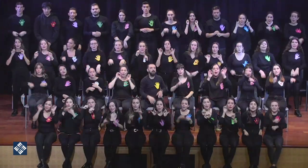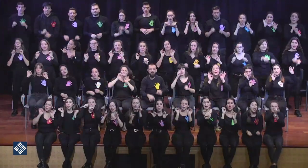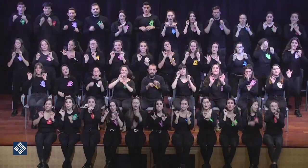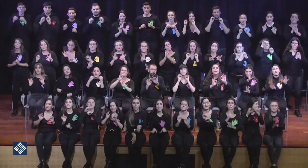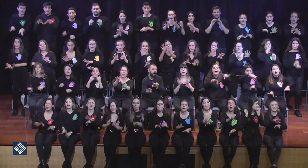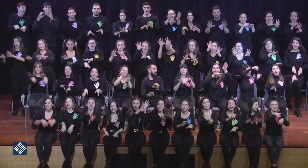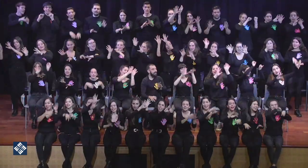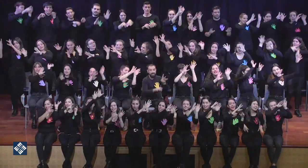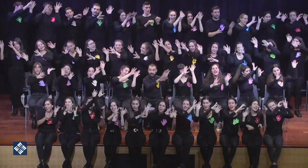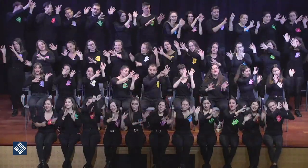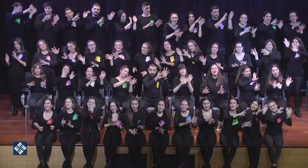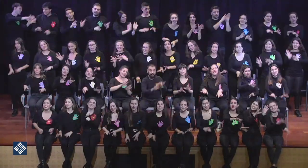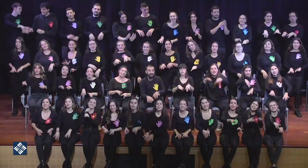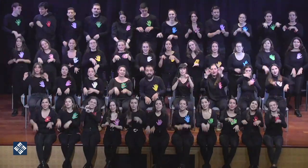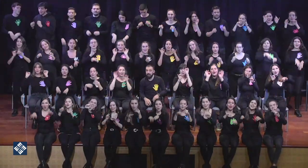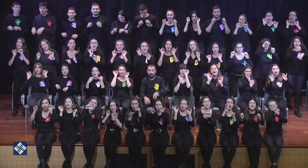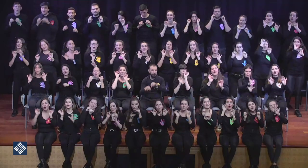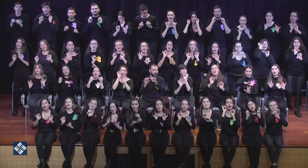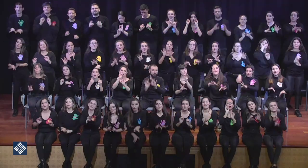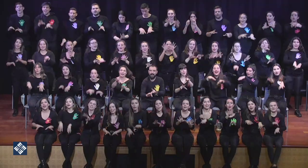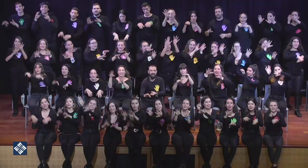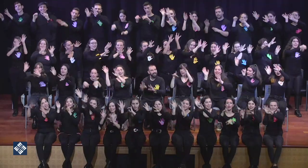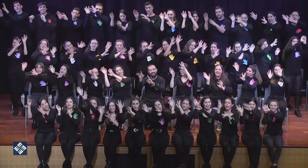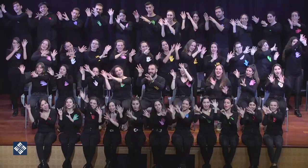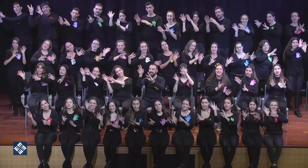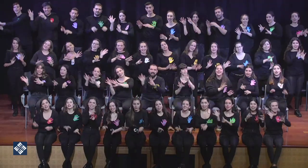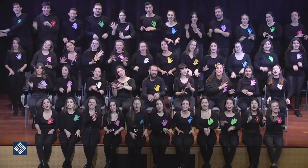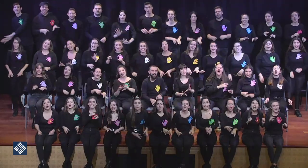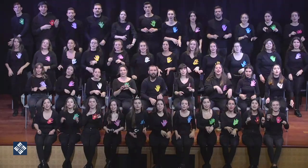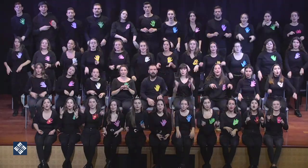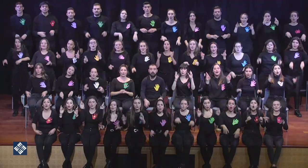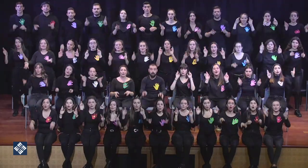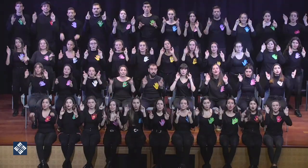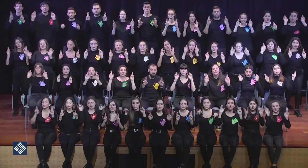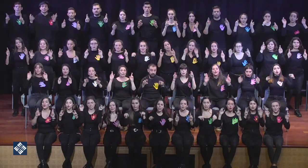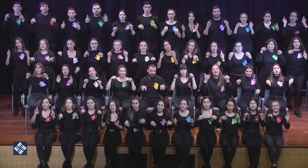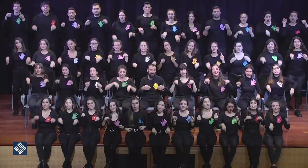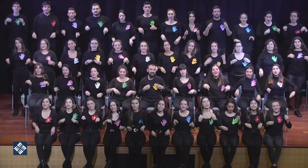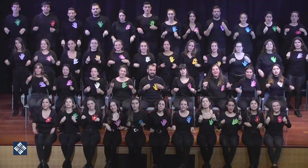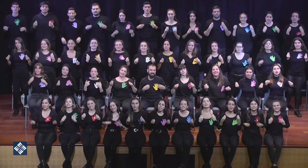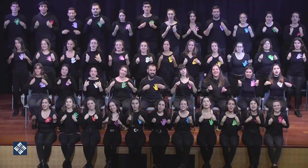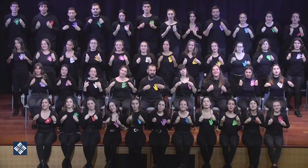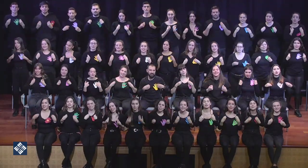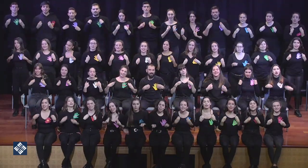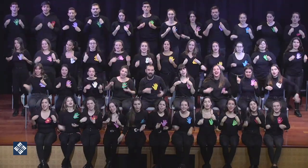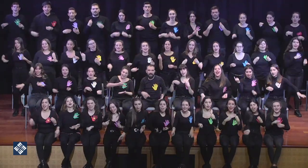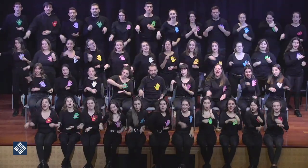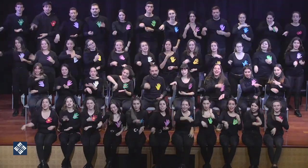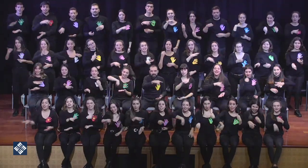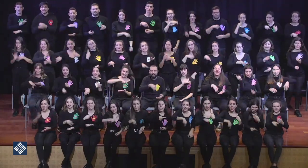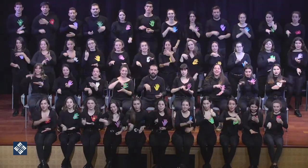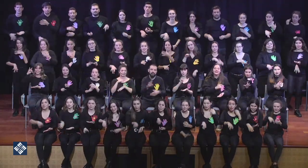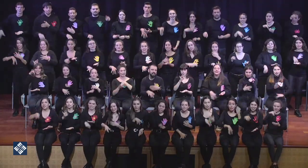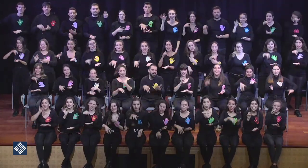Magia que ha venido, magia que ha llegado, suerte de esta vida que nos ha